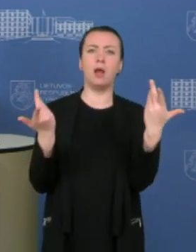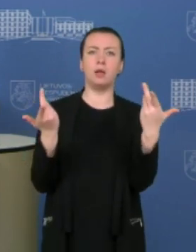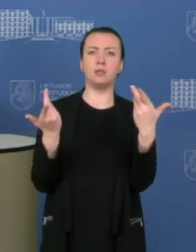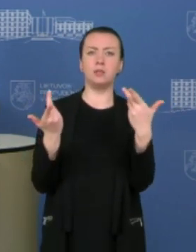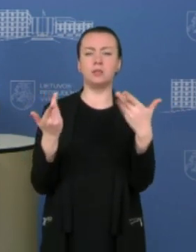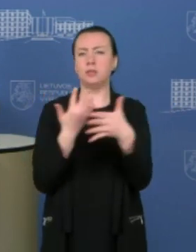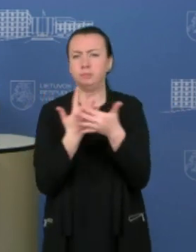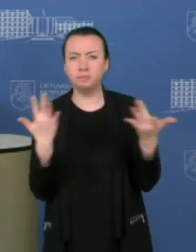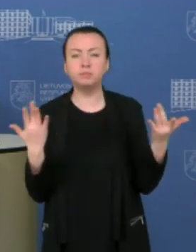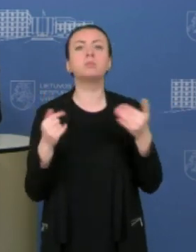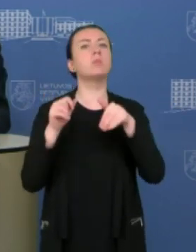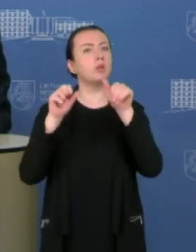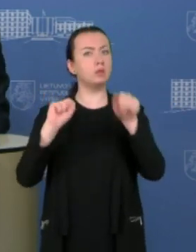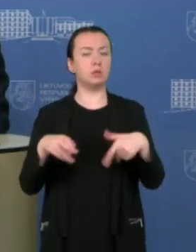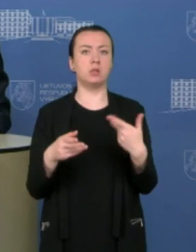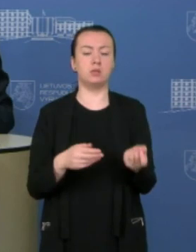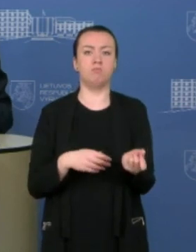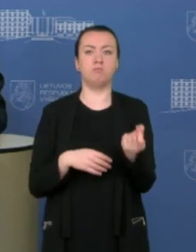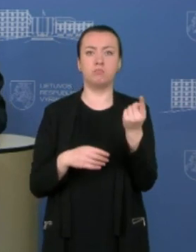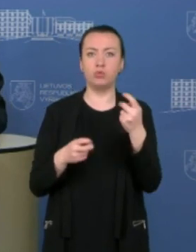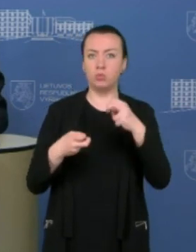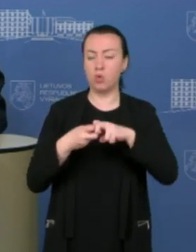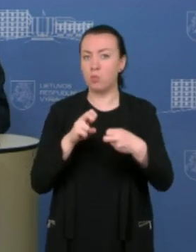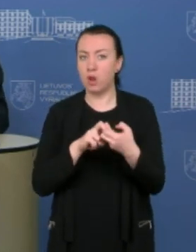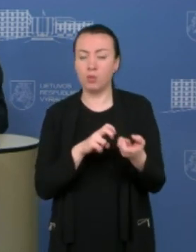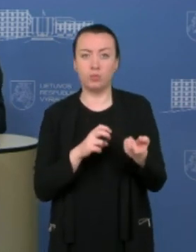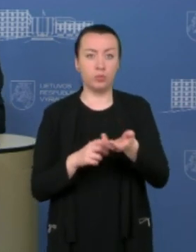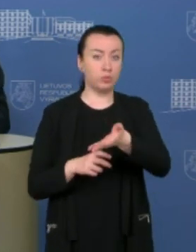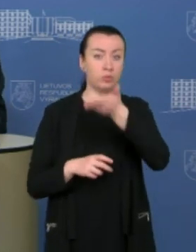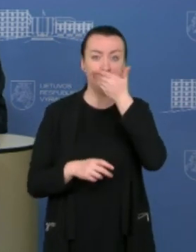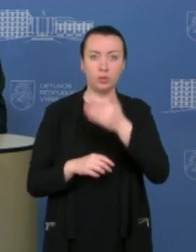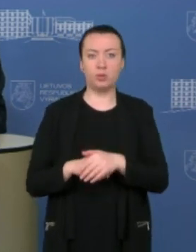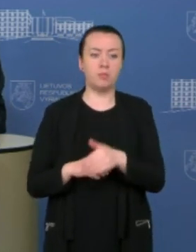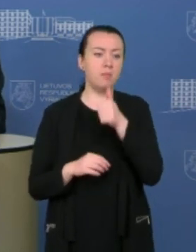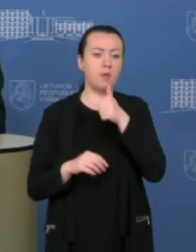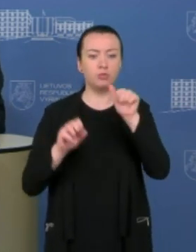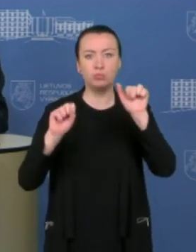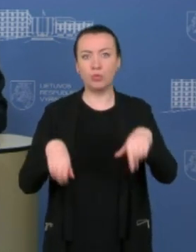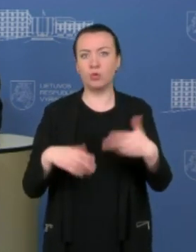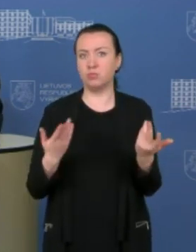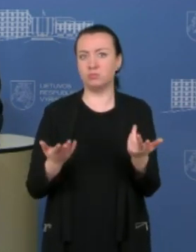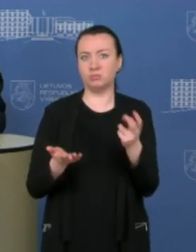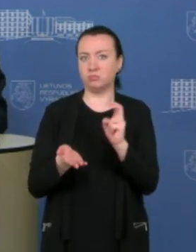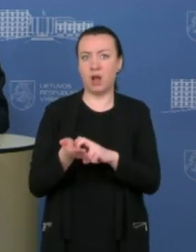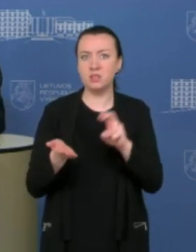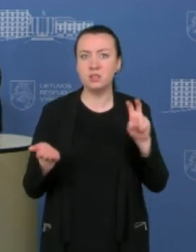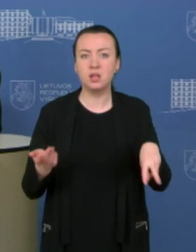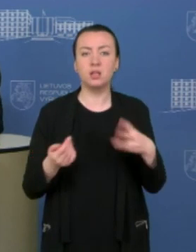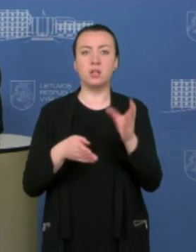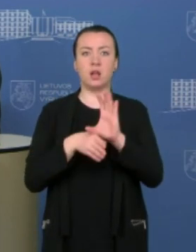procedūras, gali kilti grėsmė, kad jie atsisakys pripažinti apskritai